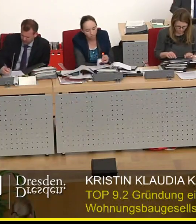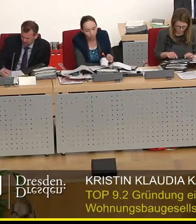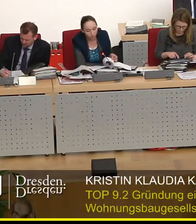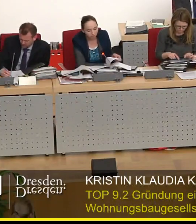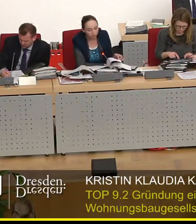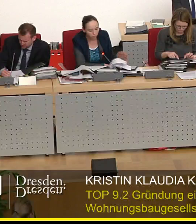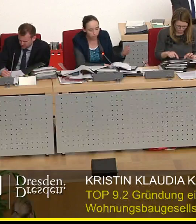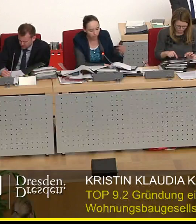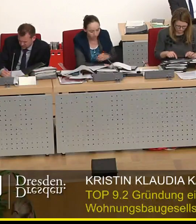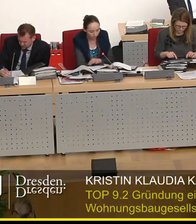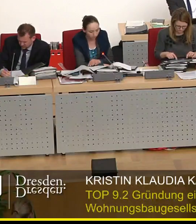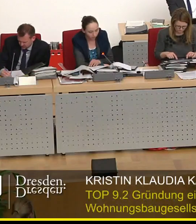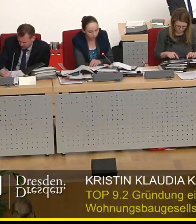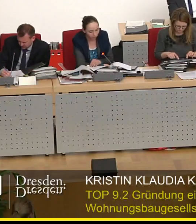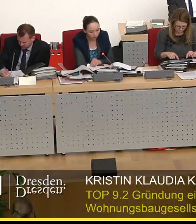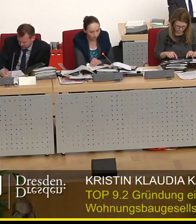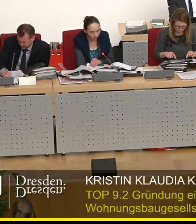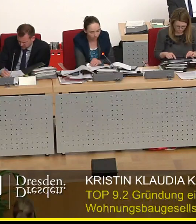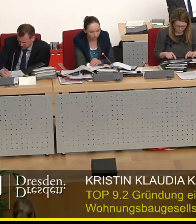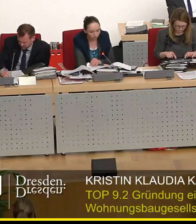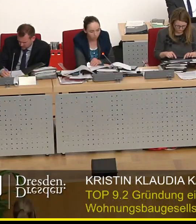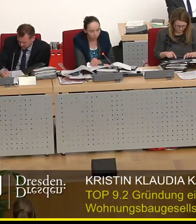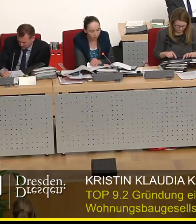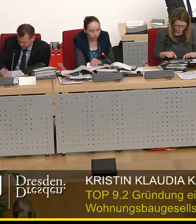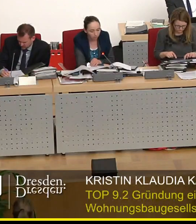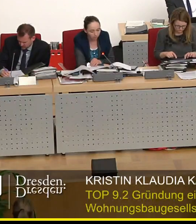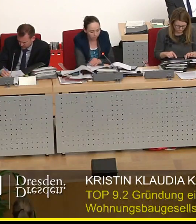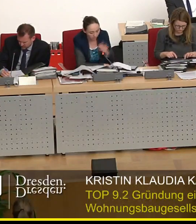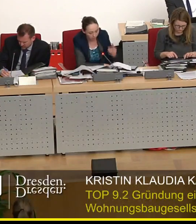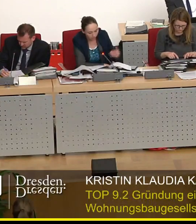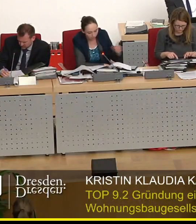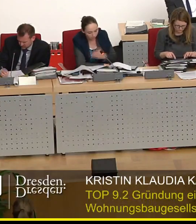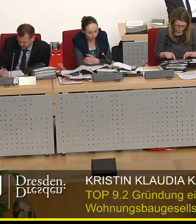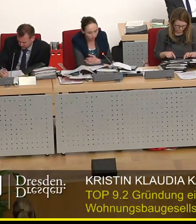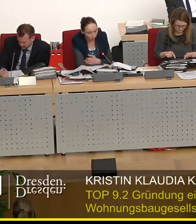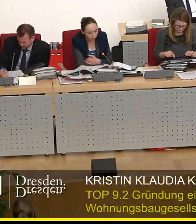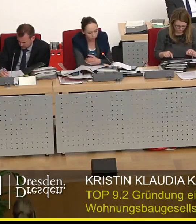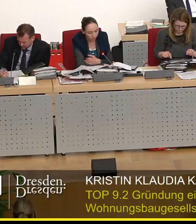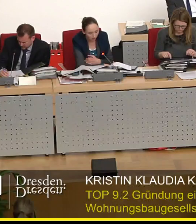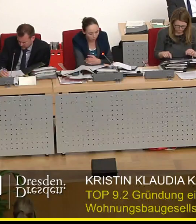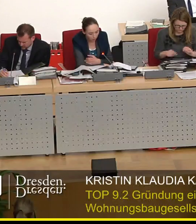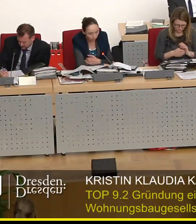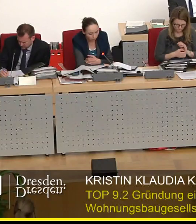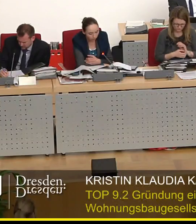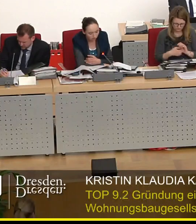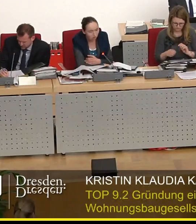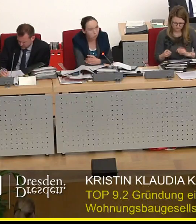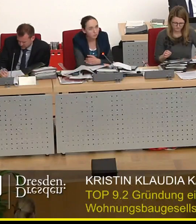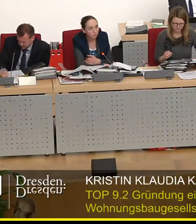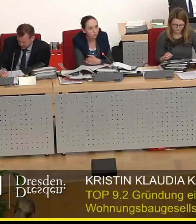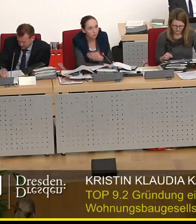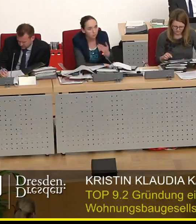Jahre die Bindung natürlich generieren kann. Wir befinden uns jetzt zum heutigen Zeitpunkt